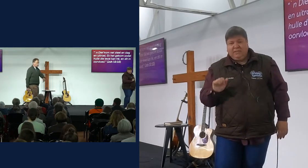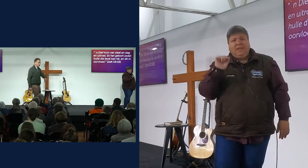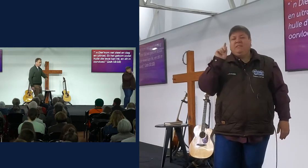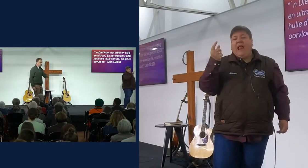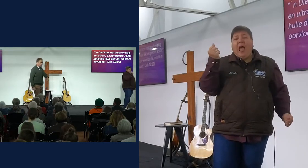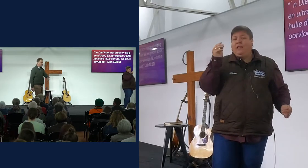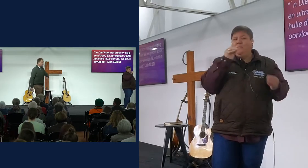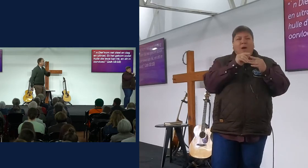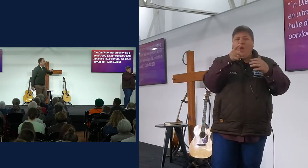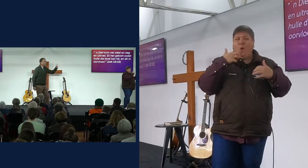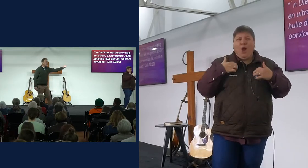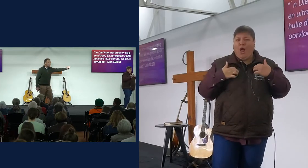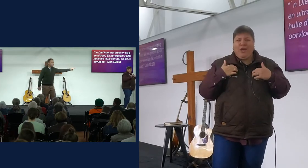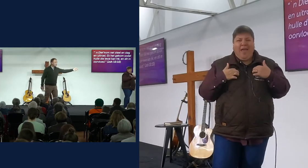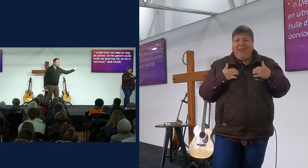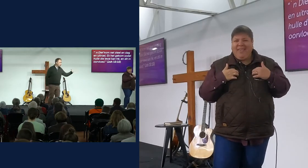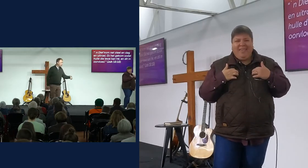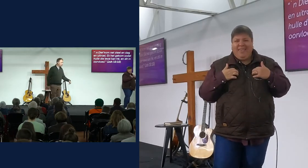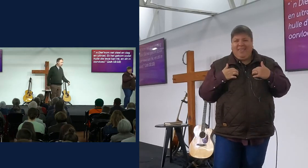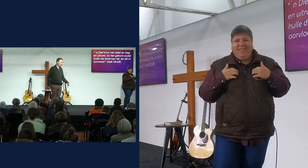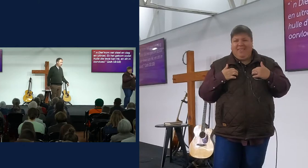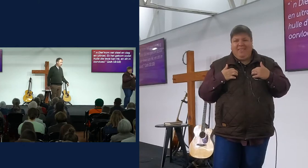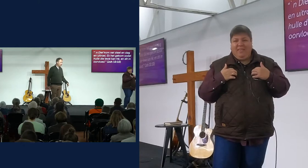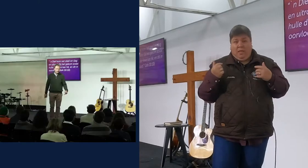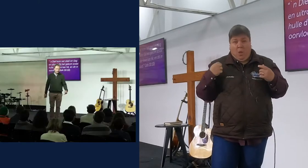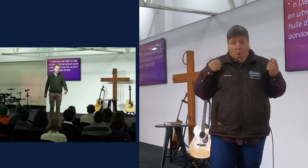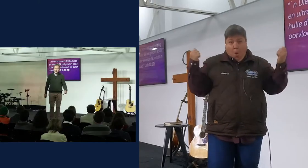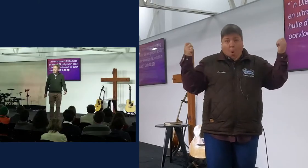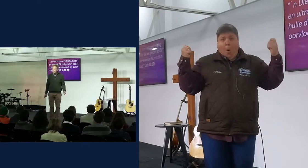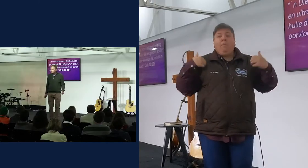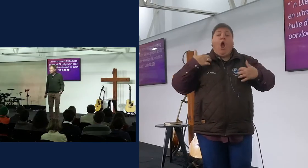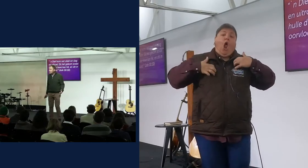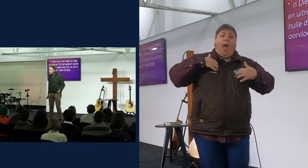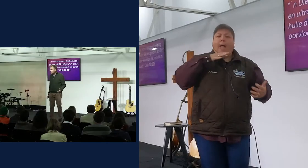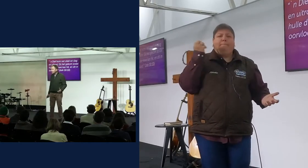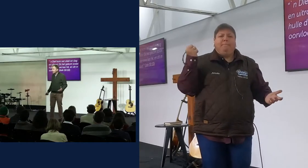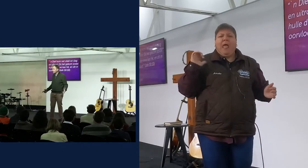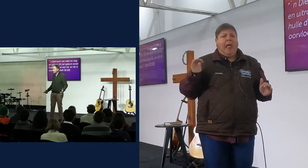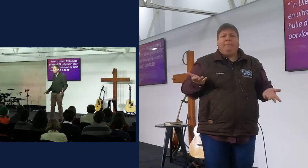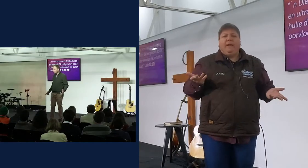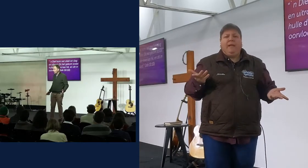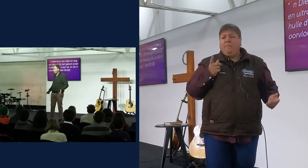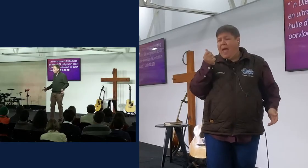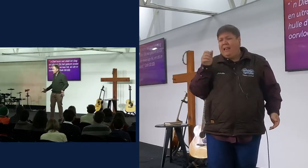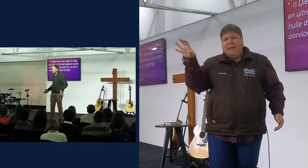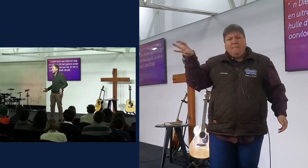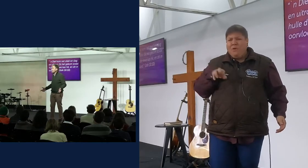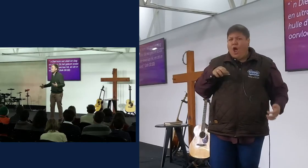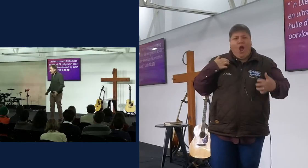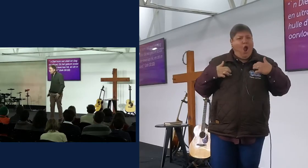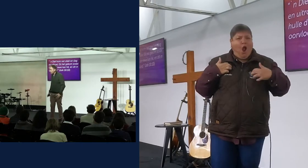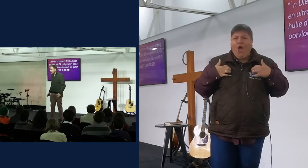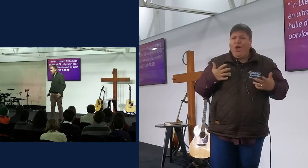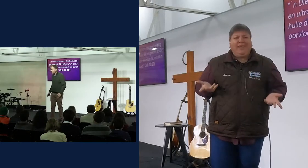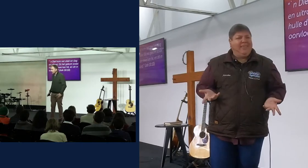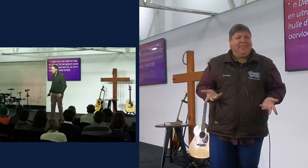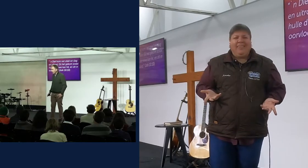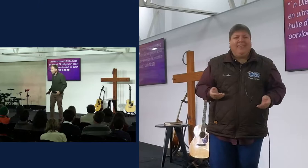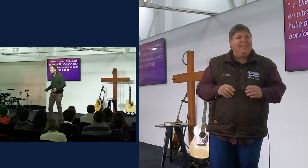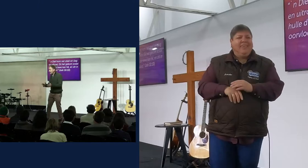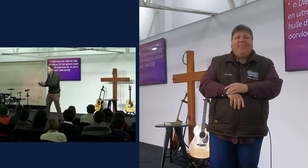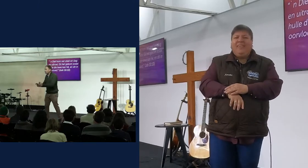gelukkig maak, geen geld in die leven gaan vir jou oorvloed geë, nie, want geld bring nie geluk of ongeluk in het self, nie,